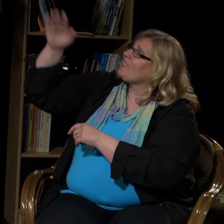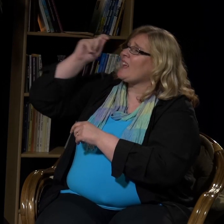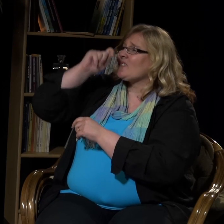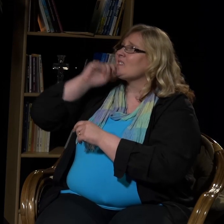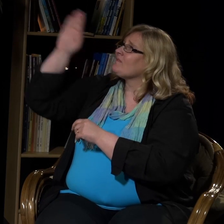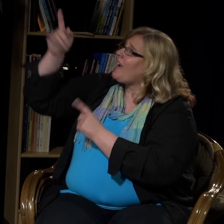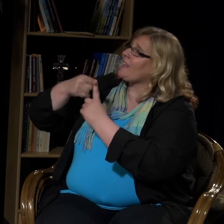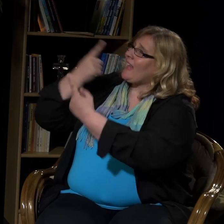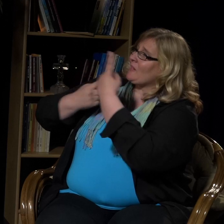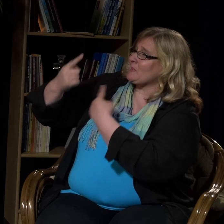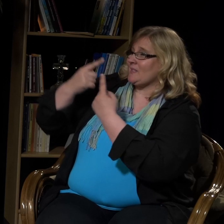keskustelemme hänen kanssaan.